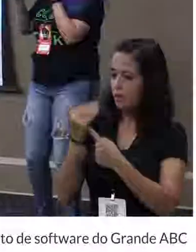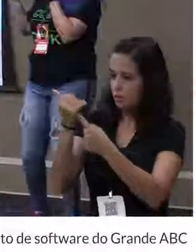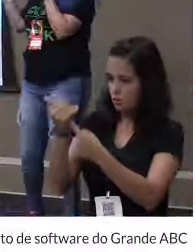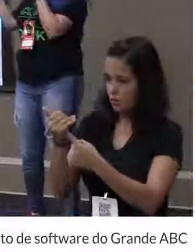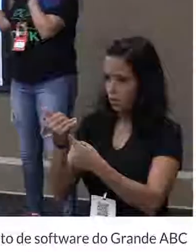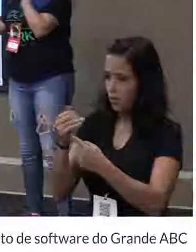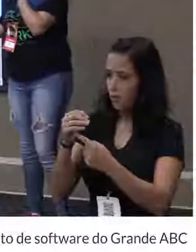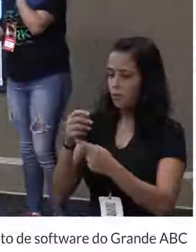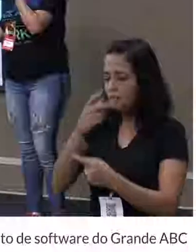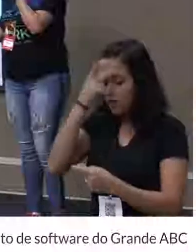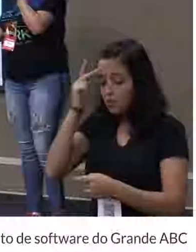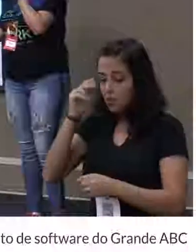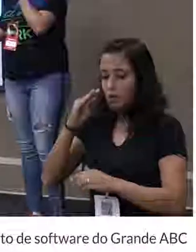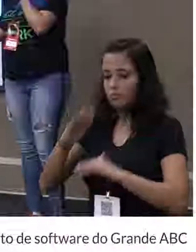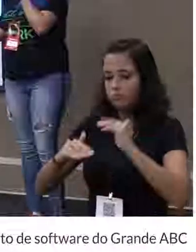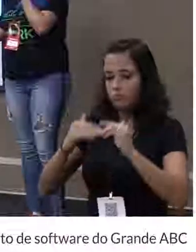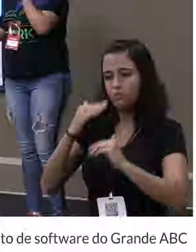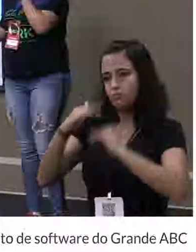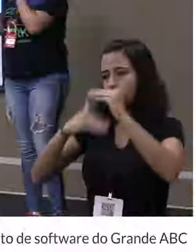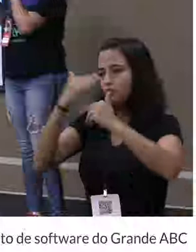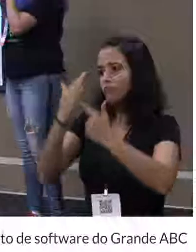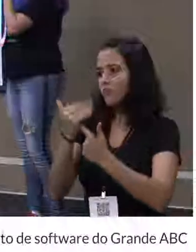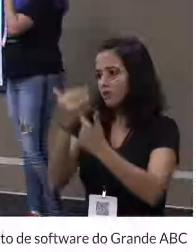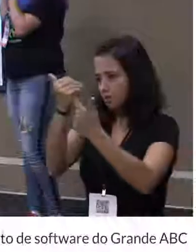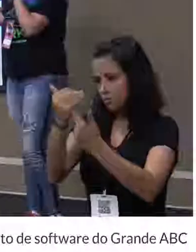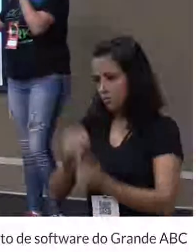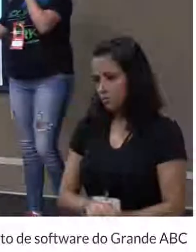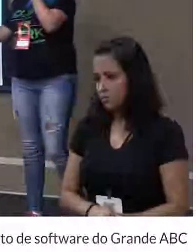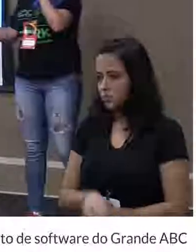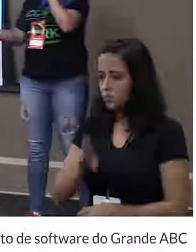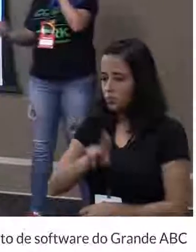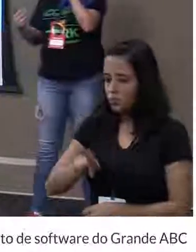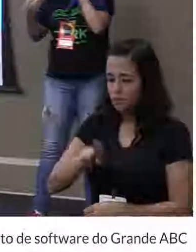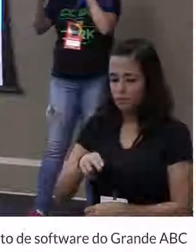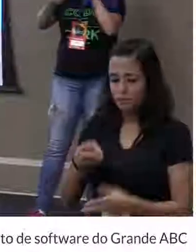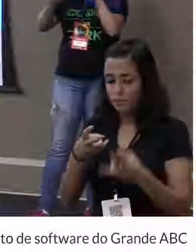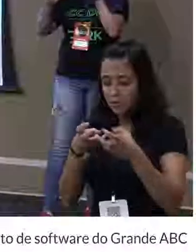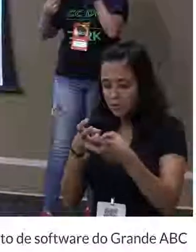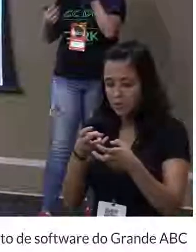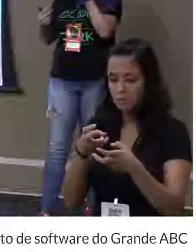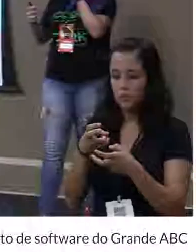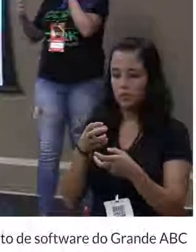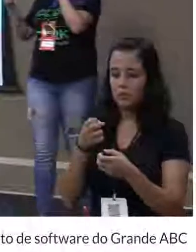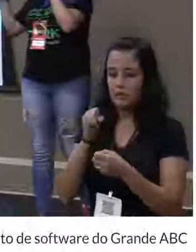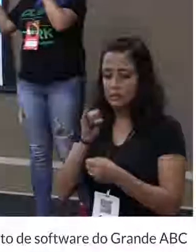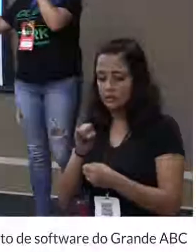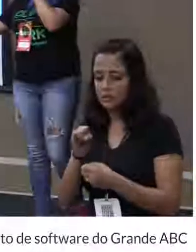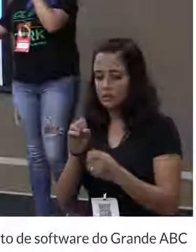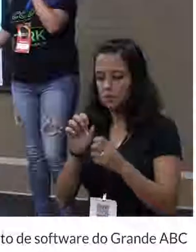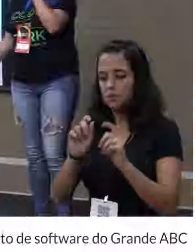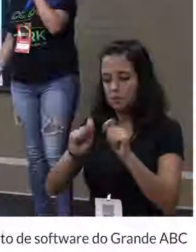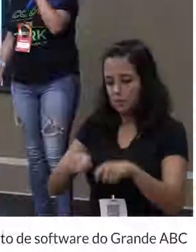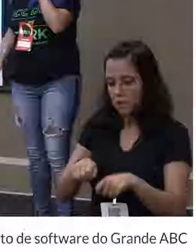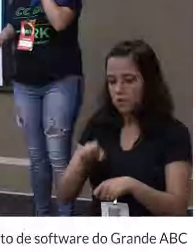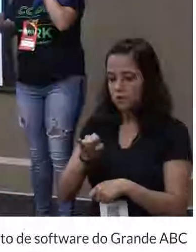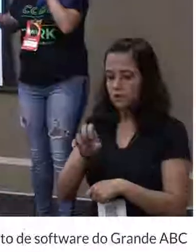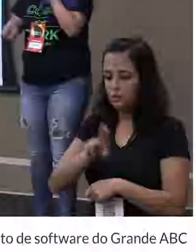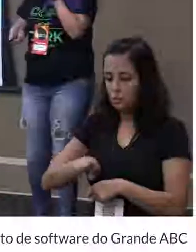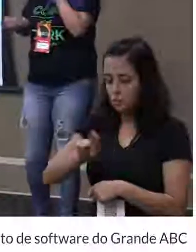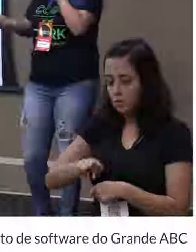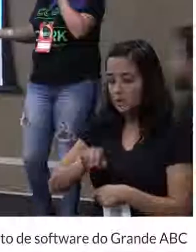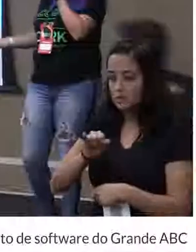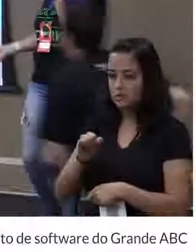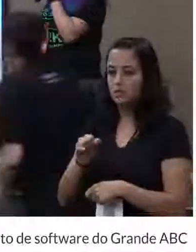para o próprio desenvolvedor começar a testar. E aí eles vão vendo como que os browsers estão aceitando, o que o desenvolvedor está usando, se